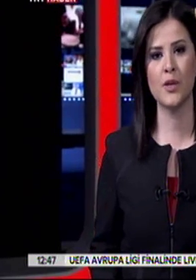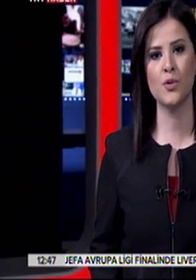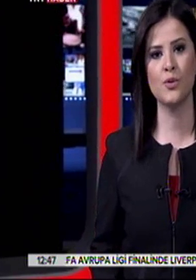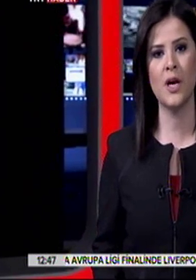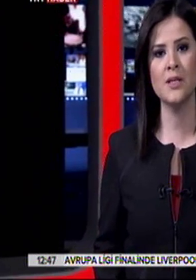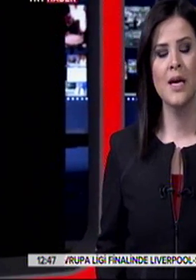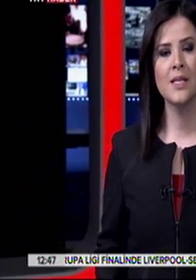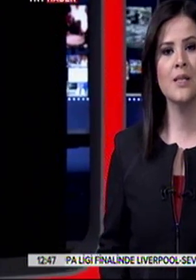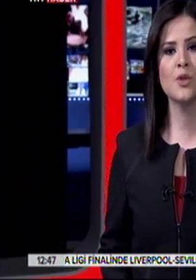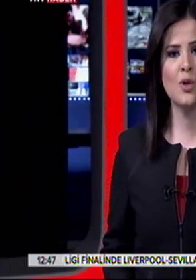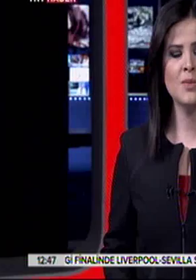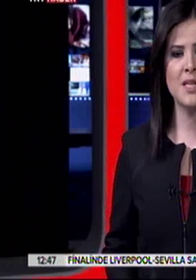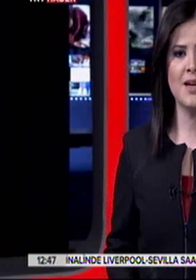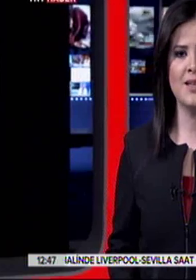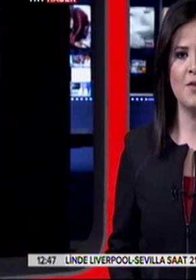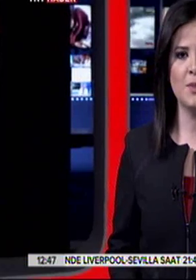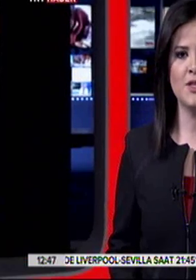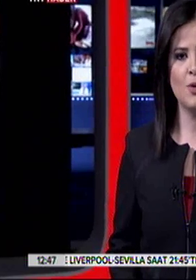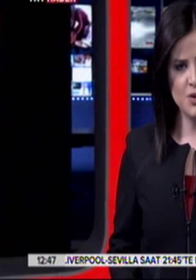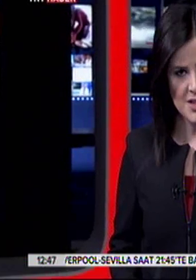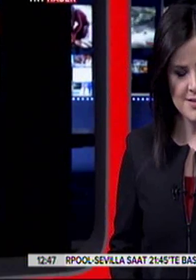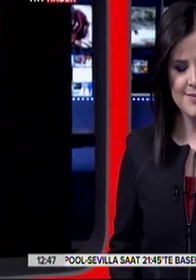bekliyor olacağız. Yayınımız dünyamız detaylı devam edecek. Hoşçakalın.